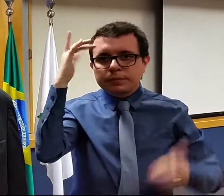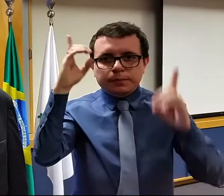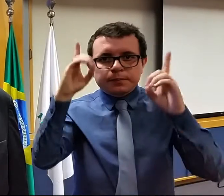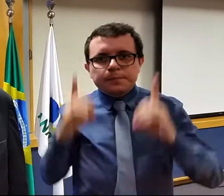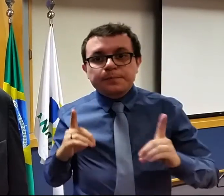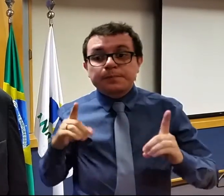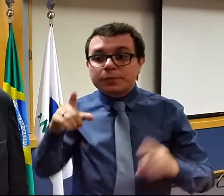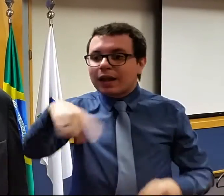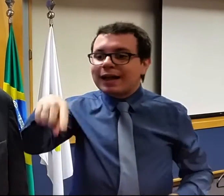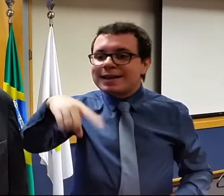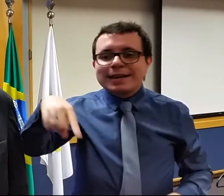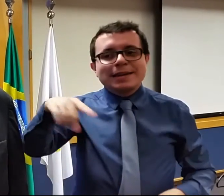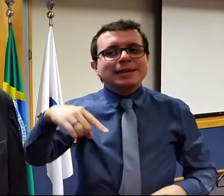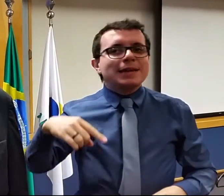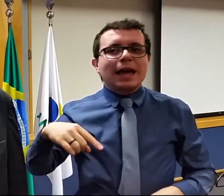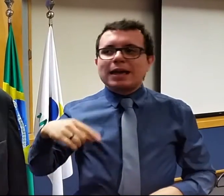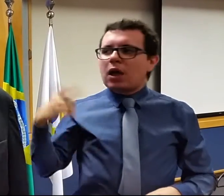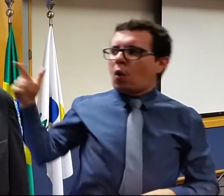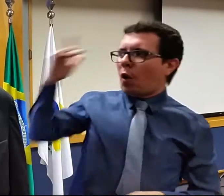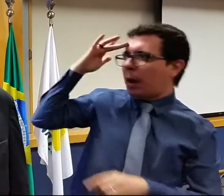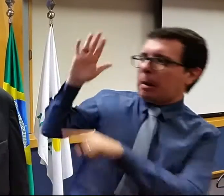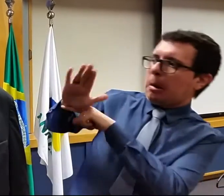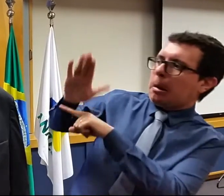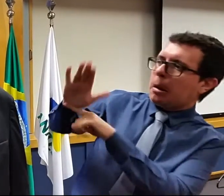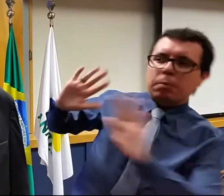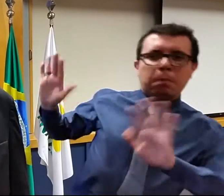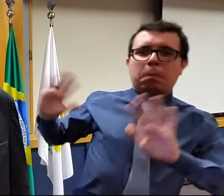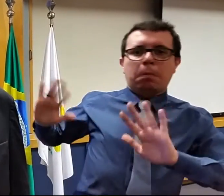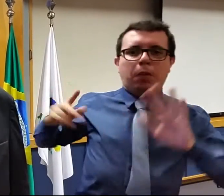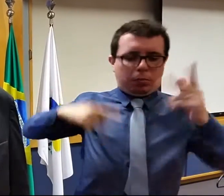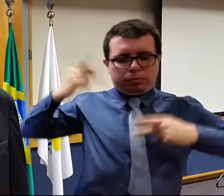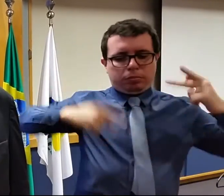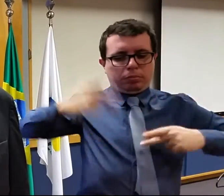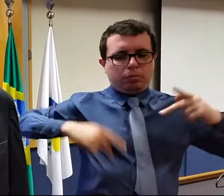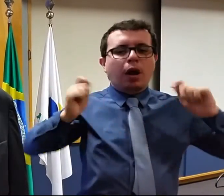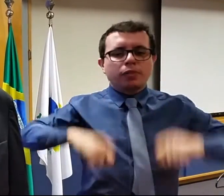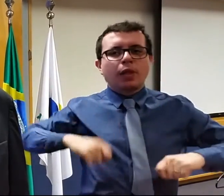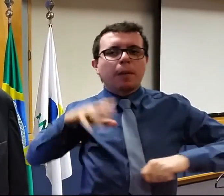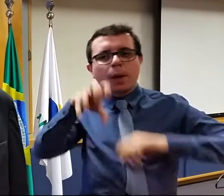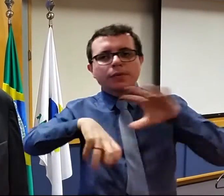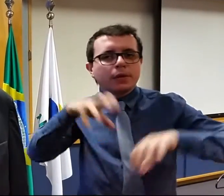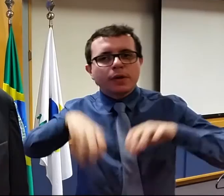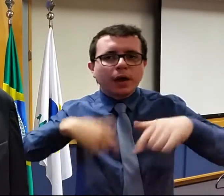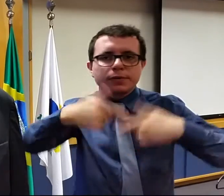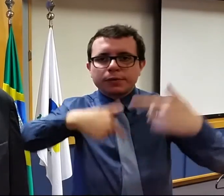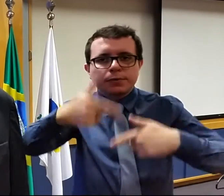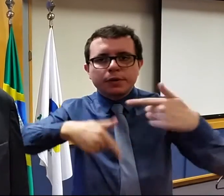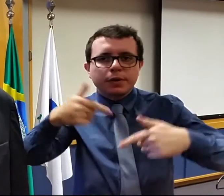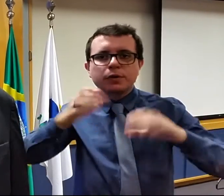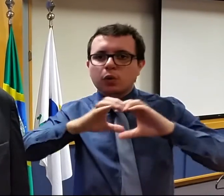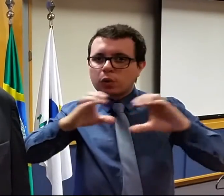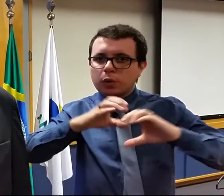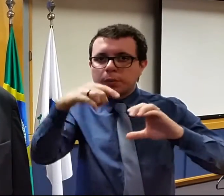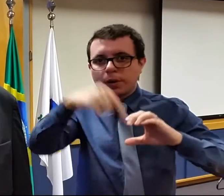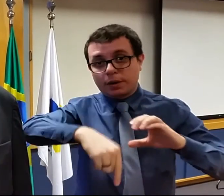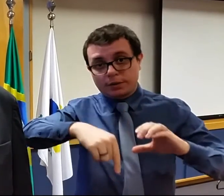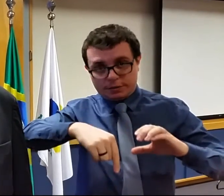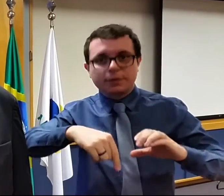que elas, sem nenhum intermediário, têm acesso aos serviços de telecomunicação em nosso país.